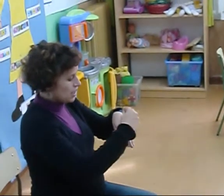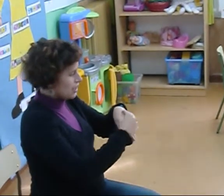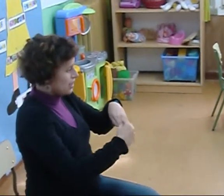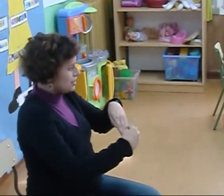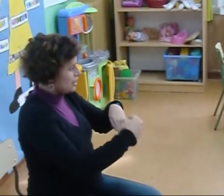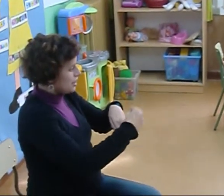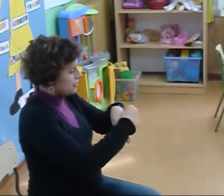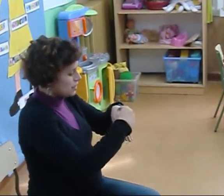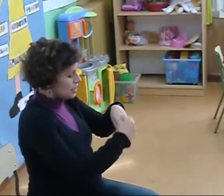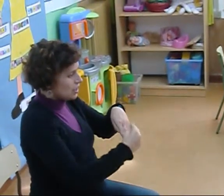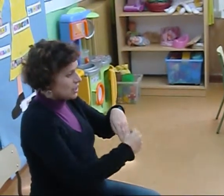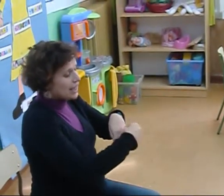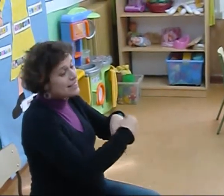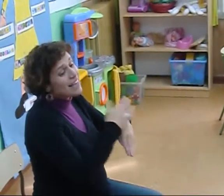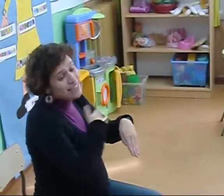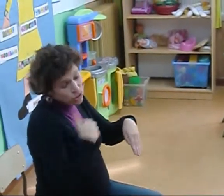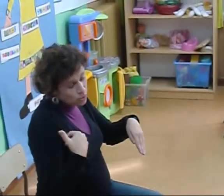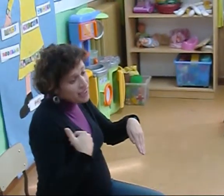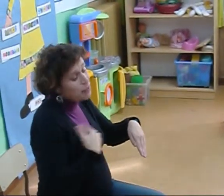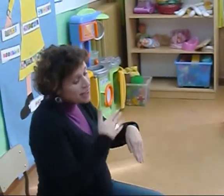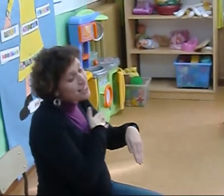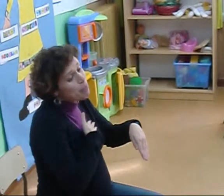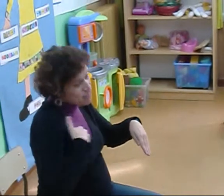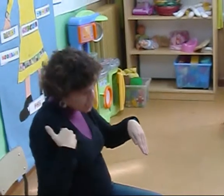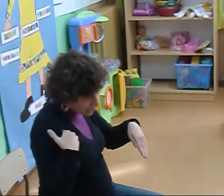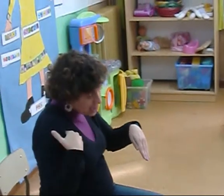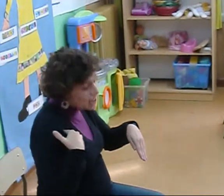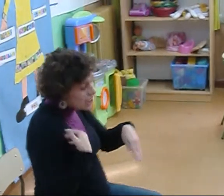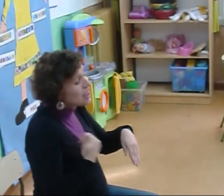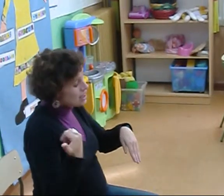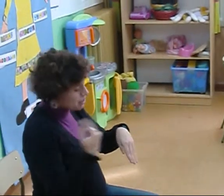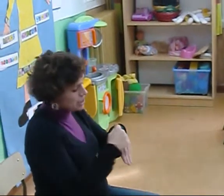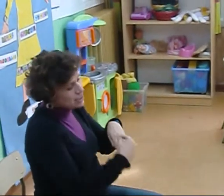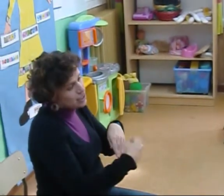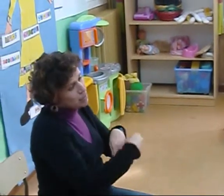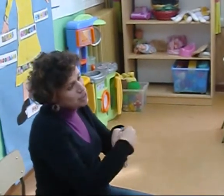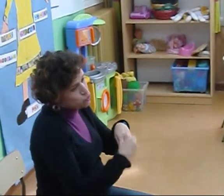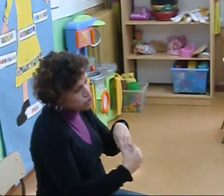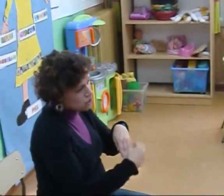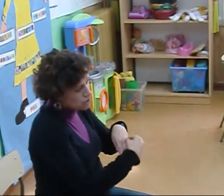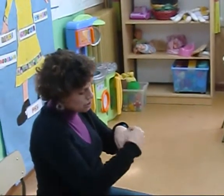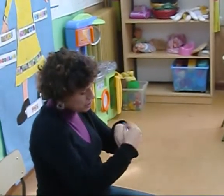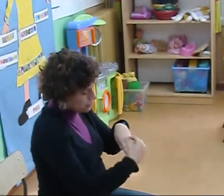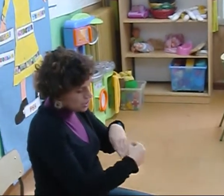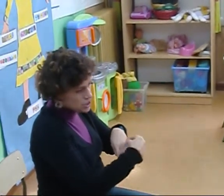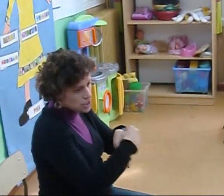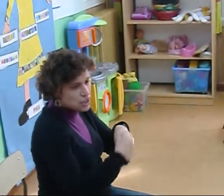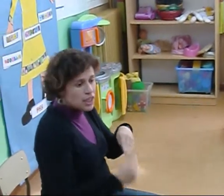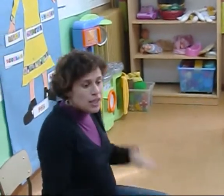Así Esa, se estuver aquí Braesia preferida De Braesia Que máis le gusta Fresas